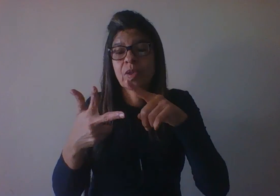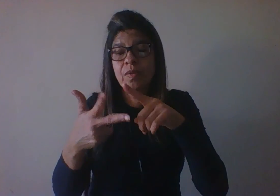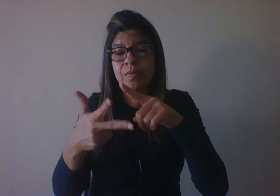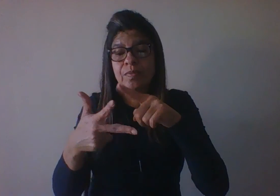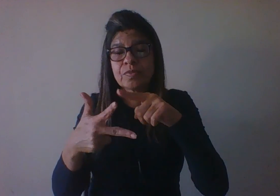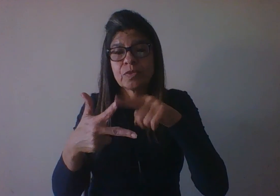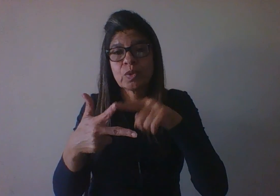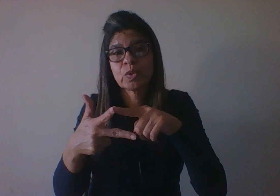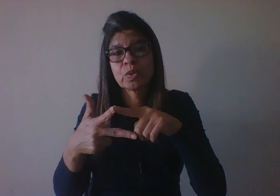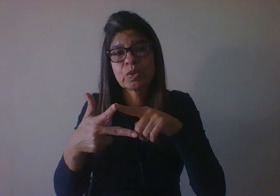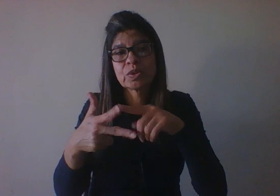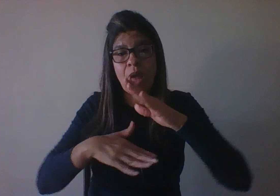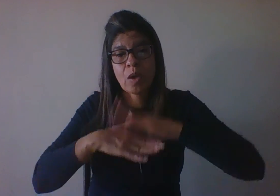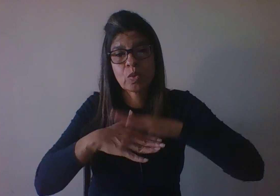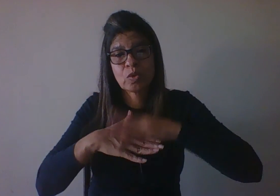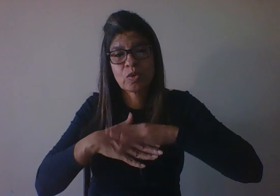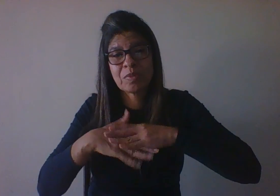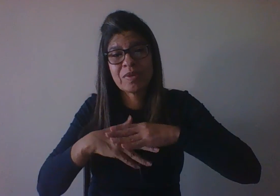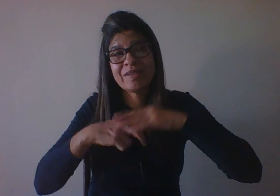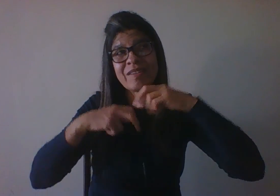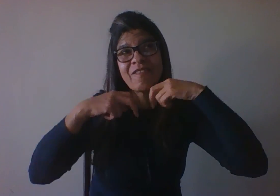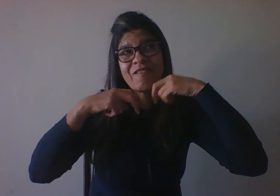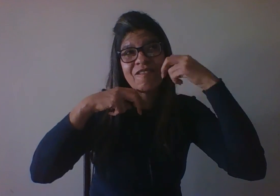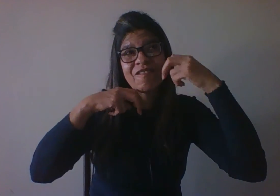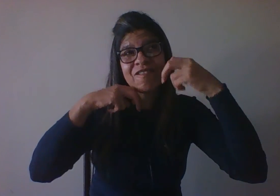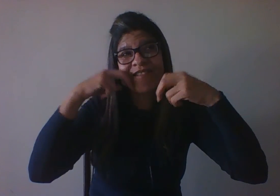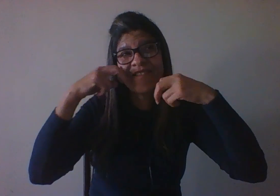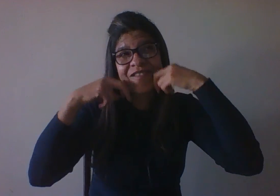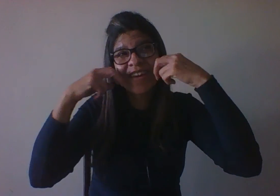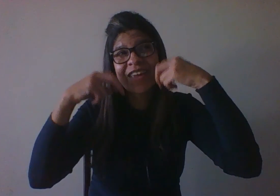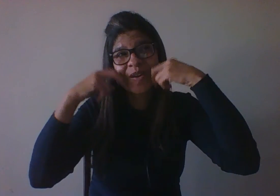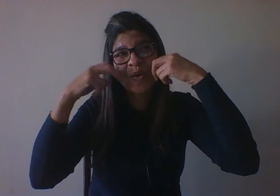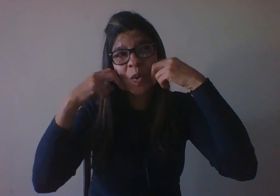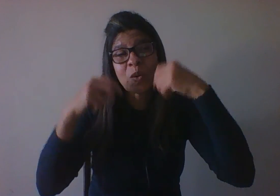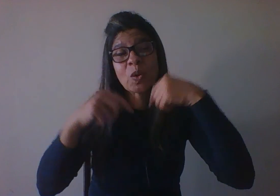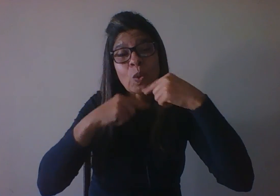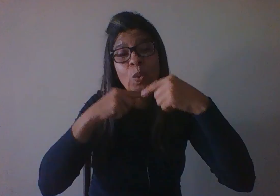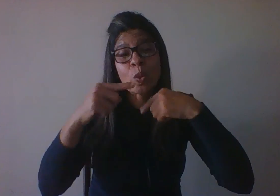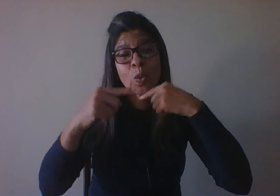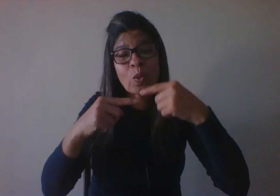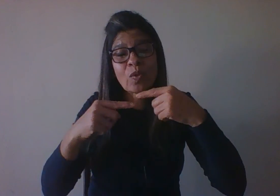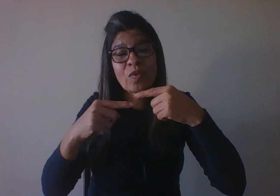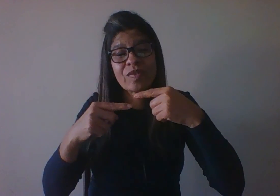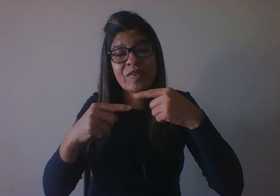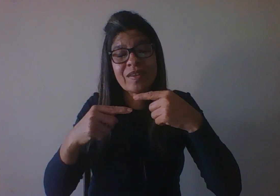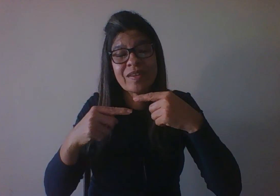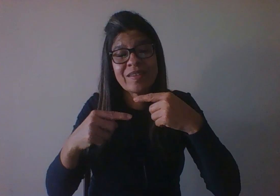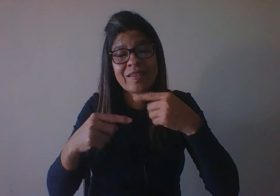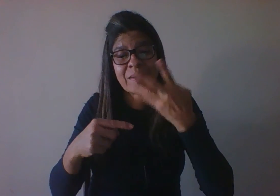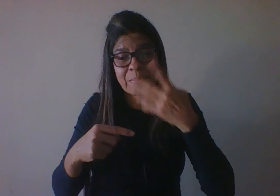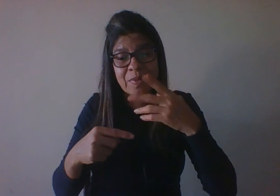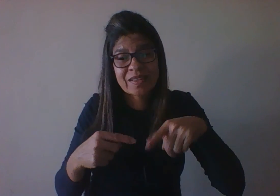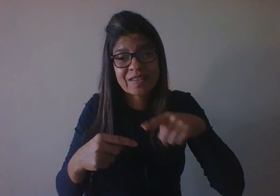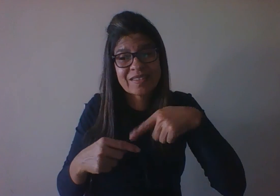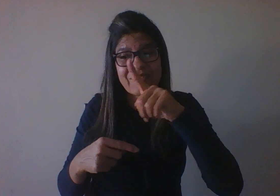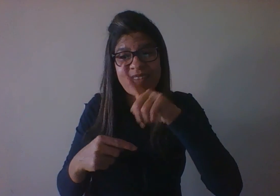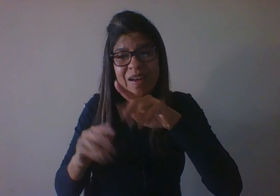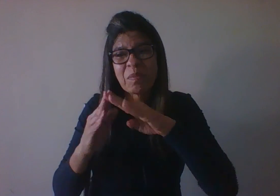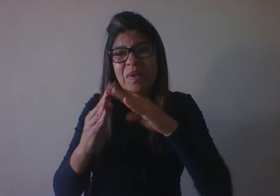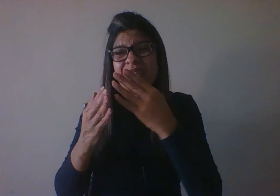dúvida, é que a criança vai enfrentar o mundo, é aquele momento que a criança começa a ir para a escolinha e começa a chorar porque os pais